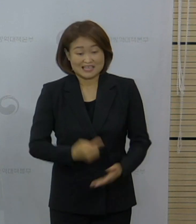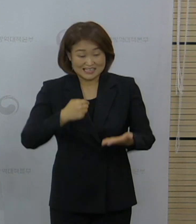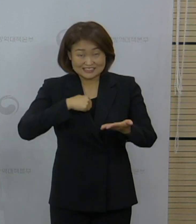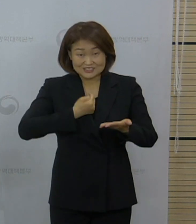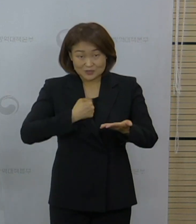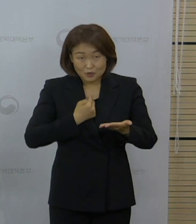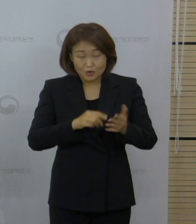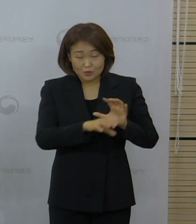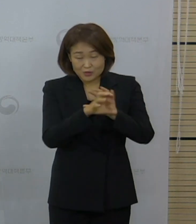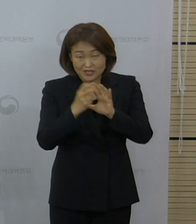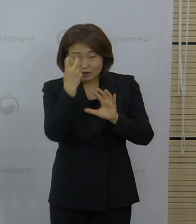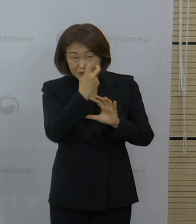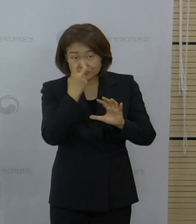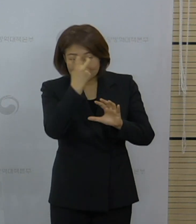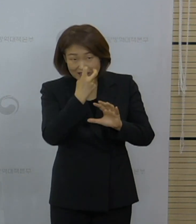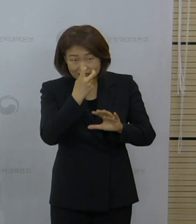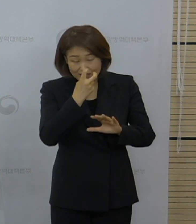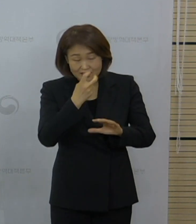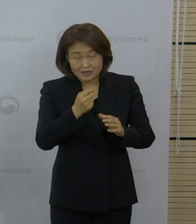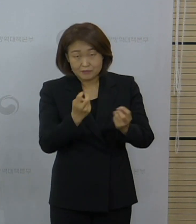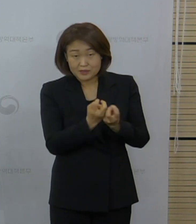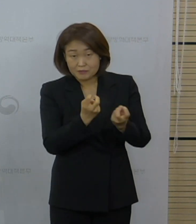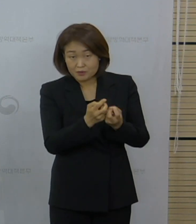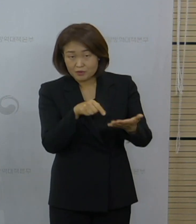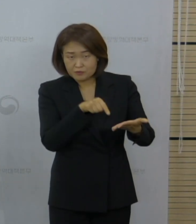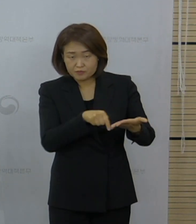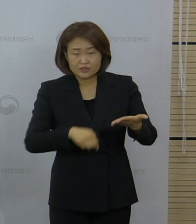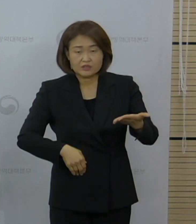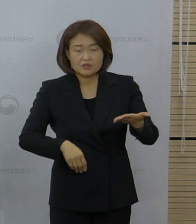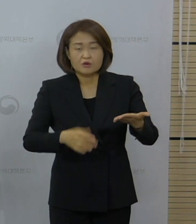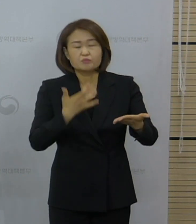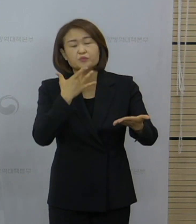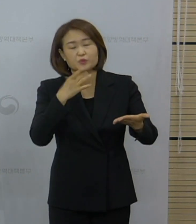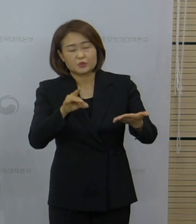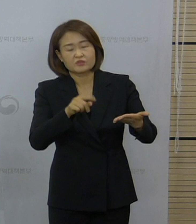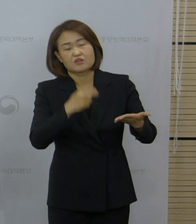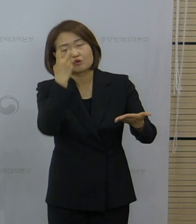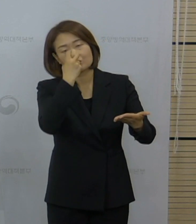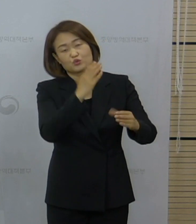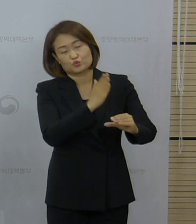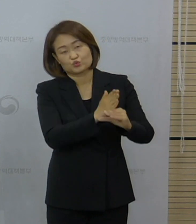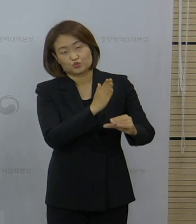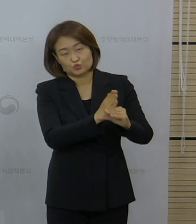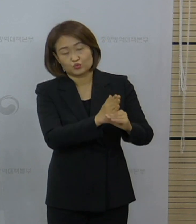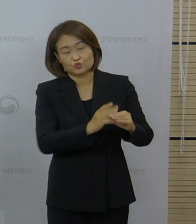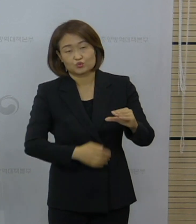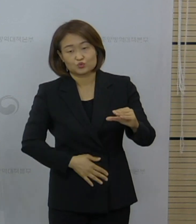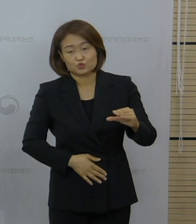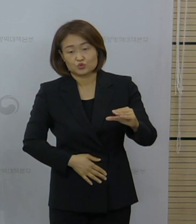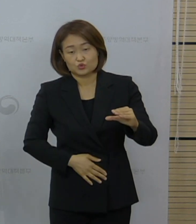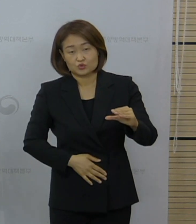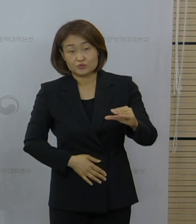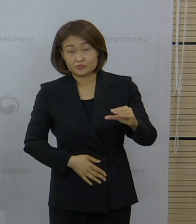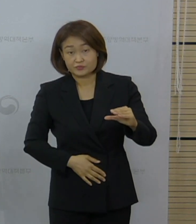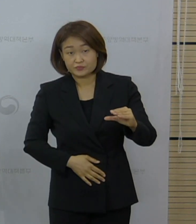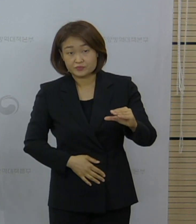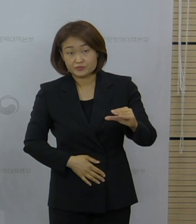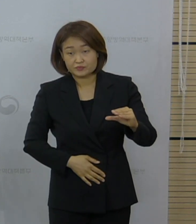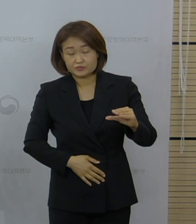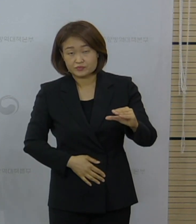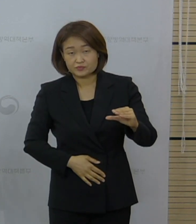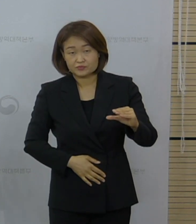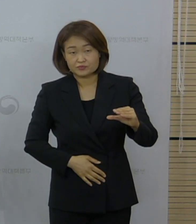말씀드린 것처럼 현재까지도 도입을 검토하고 있습니다. 지금 상황에서 확진되는, 확진의